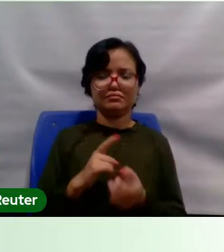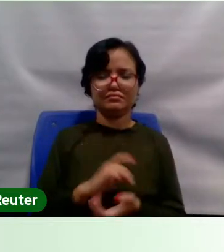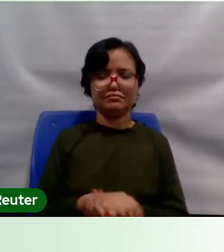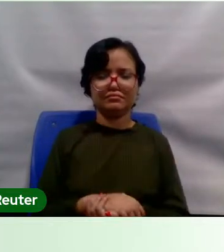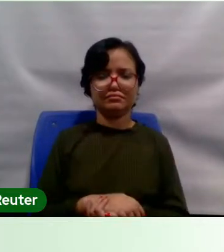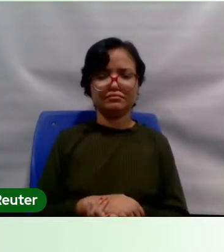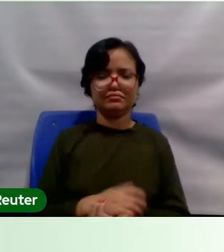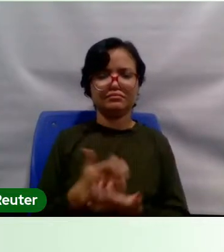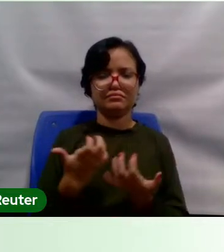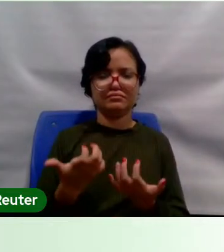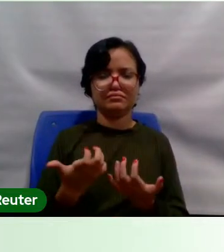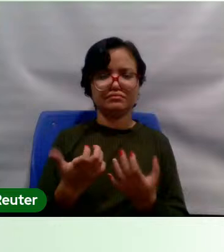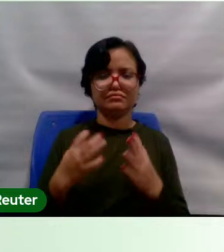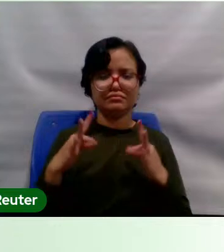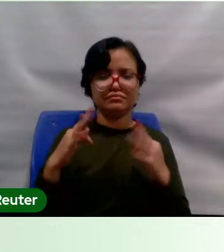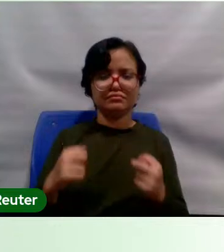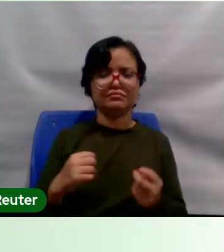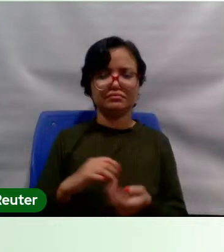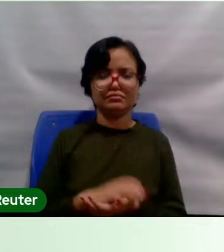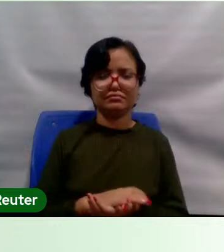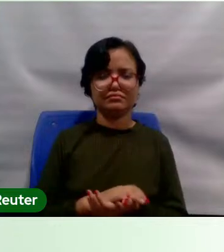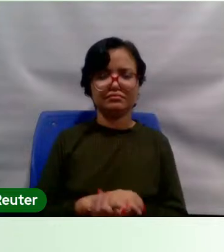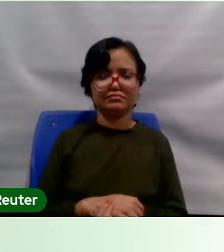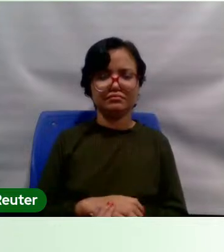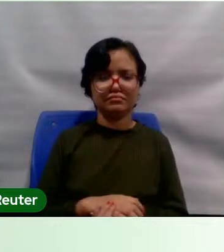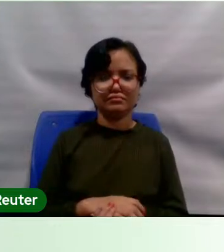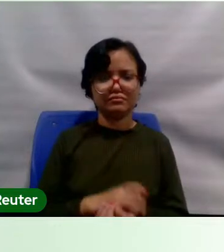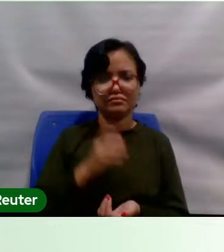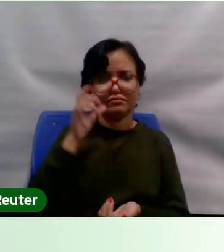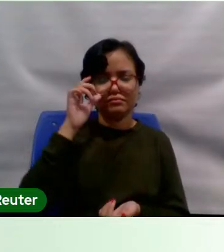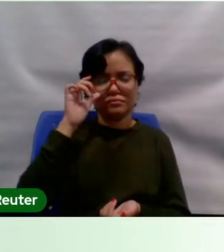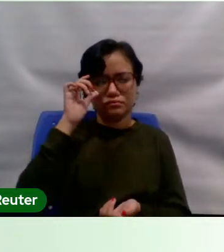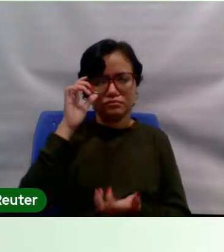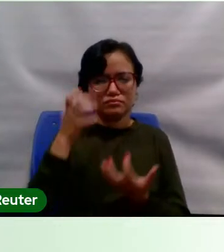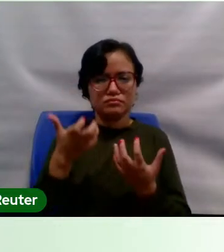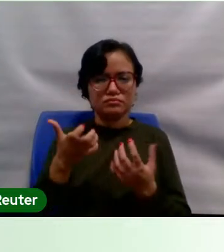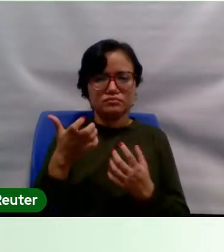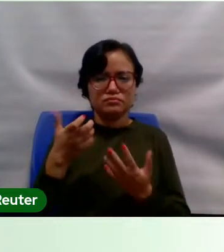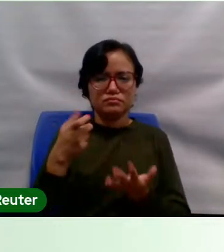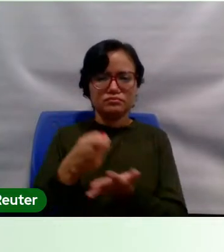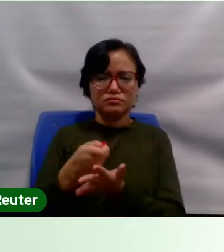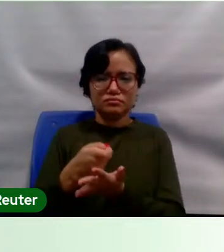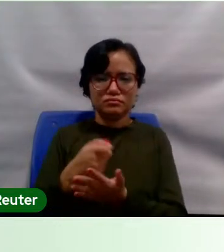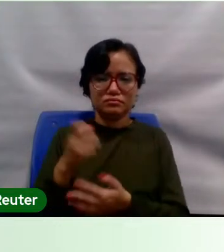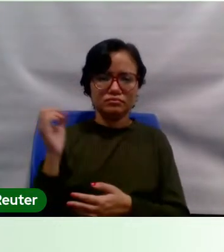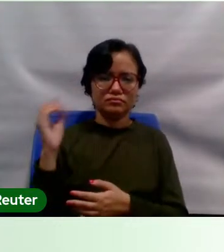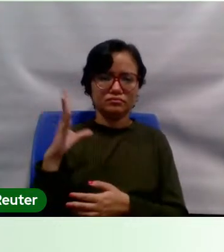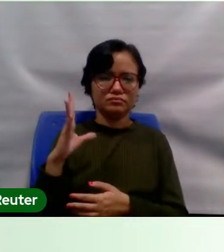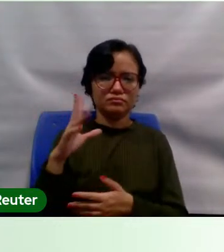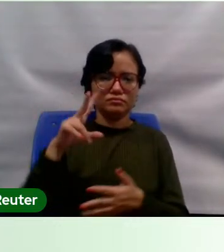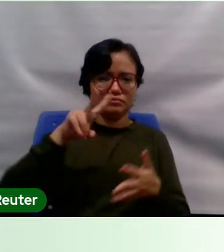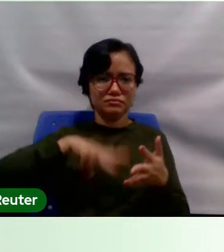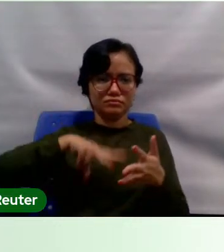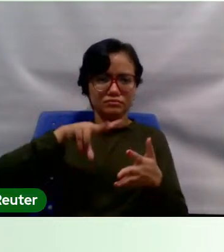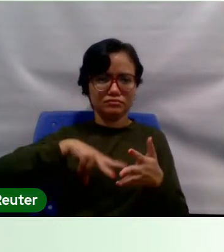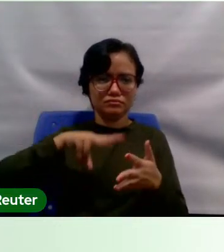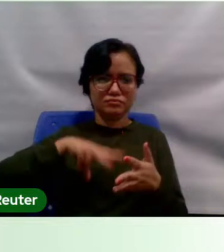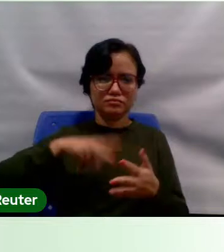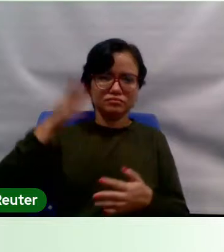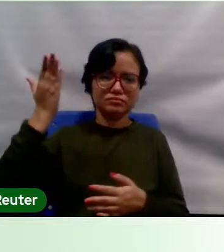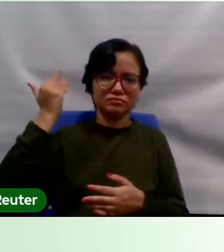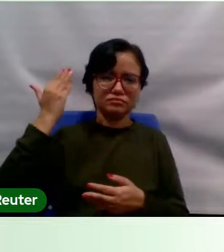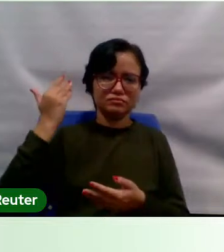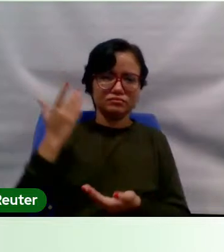tudo, quer destruir tudo, né? E quer estabelecer uma nova leitura do passado. E